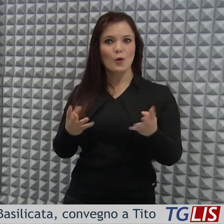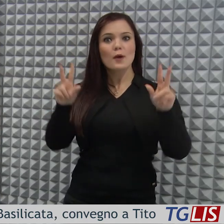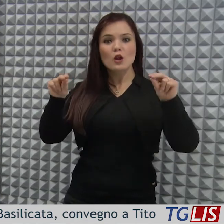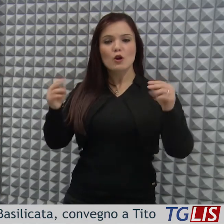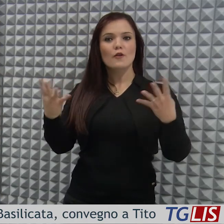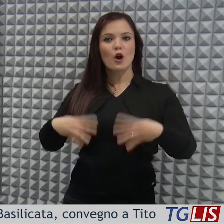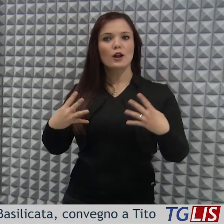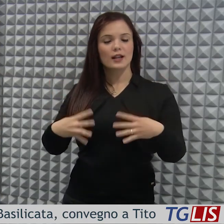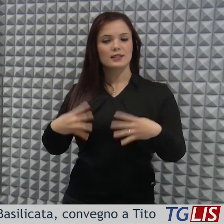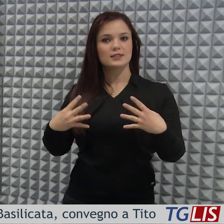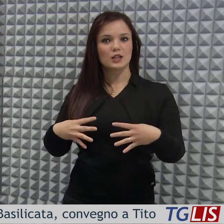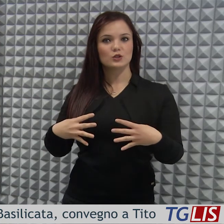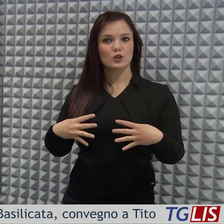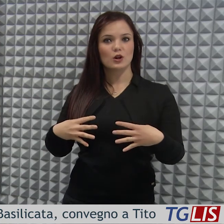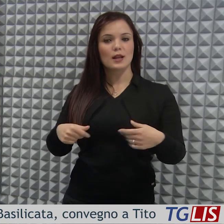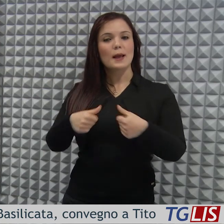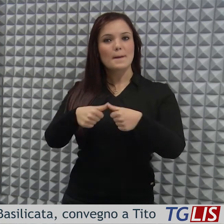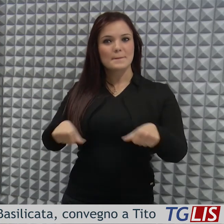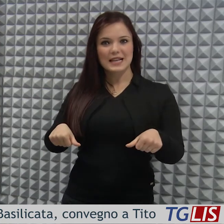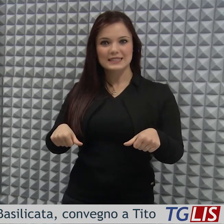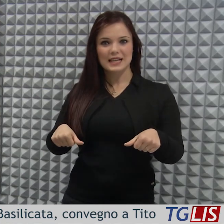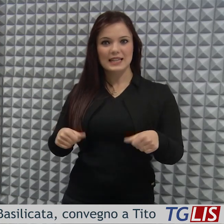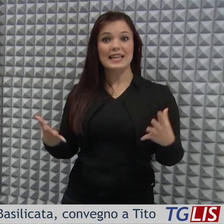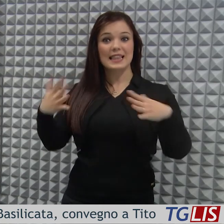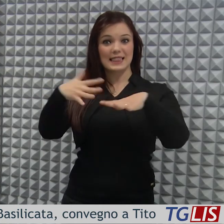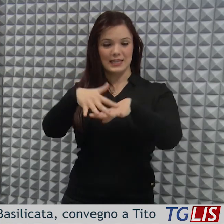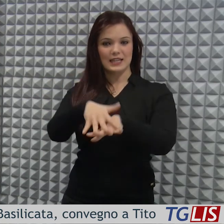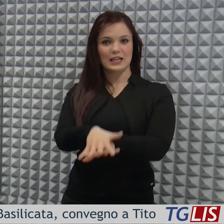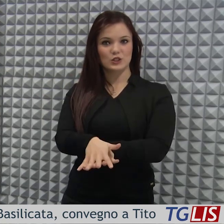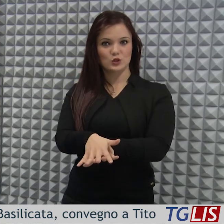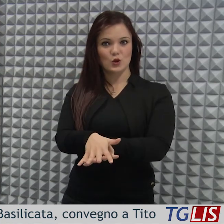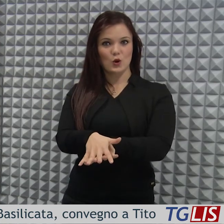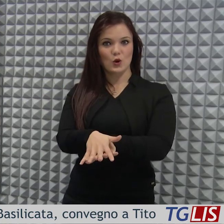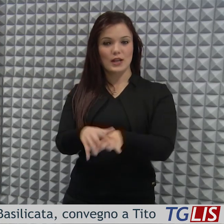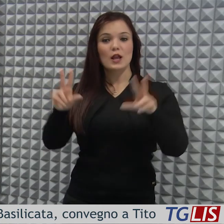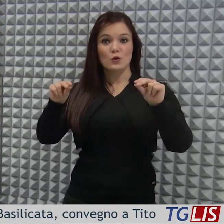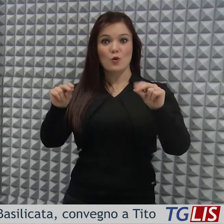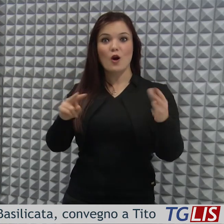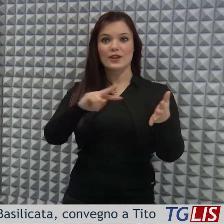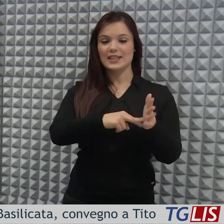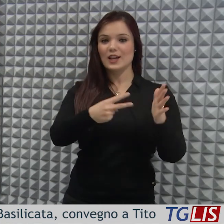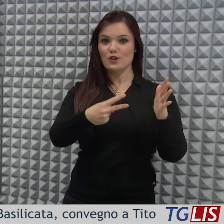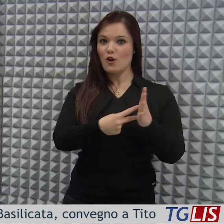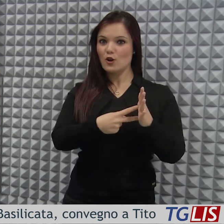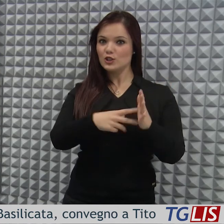organizzativa basata sull'integrazione di moderne tecnologie di